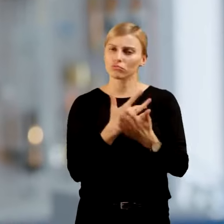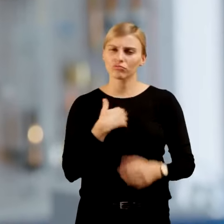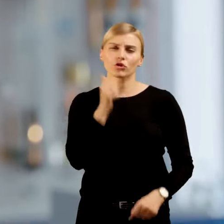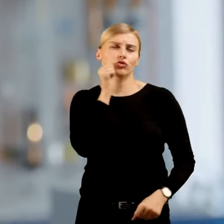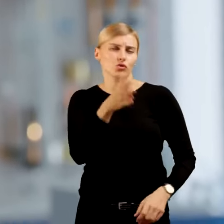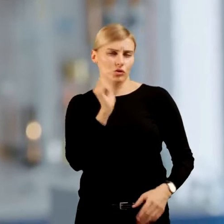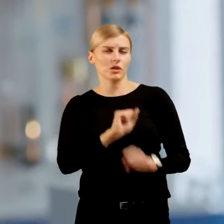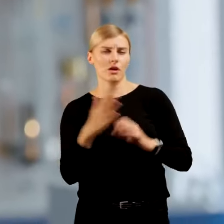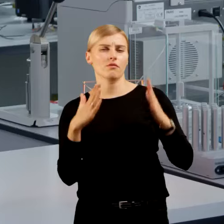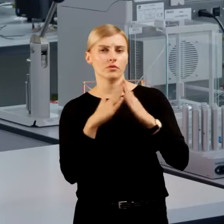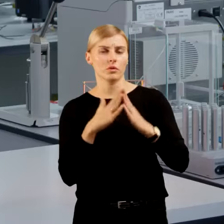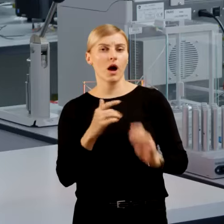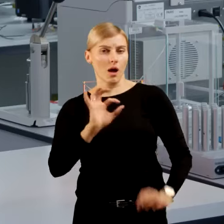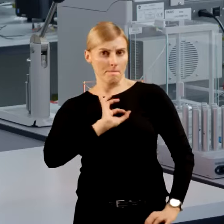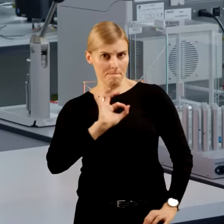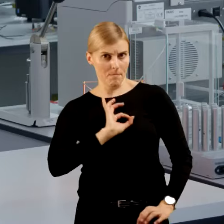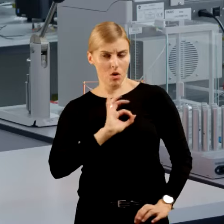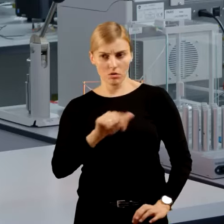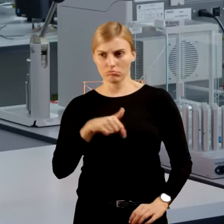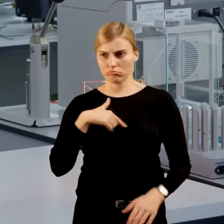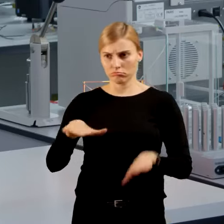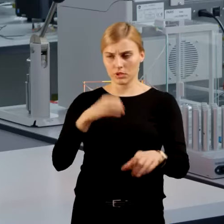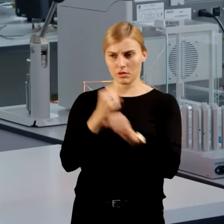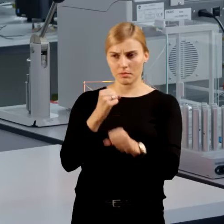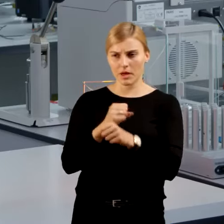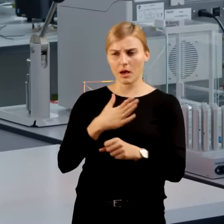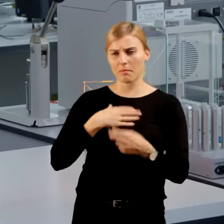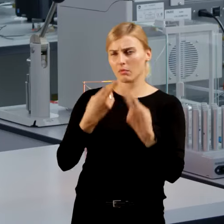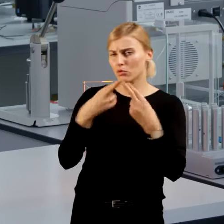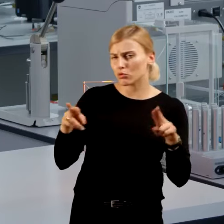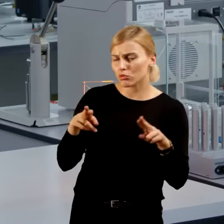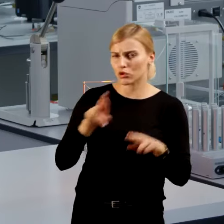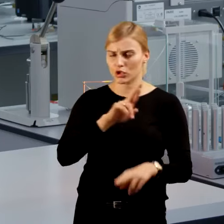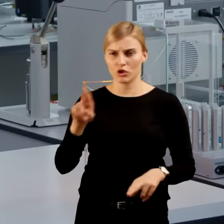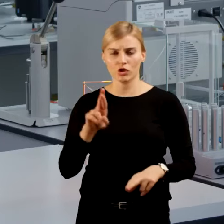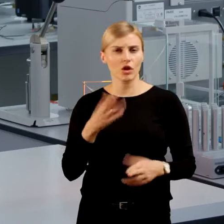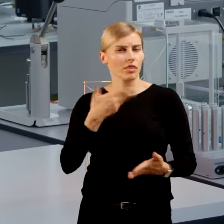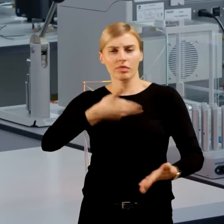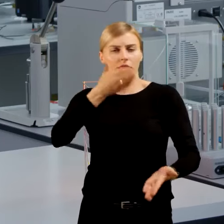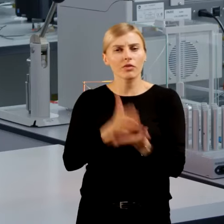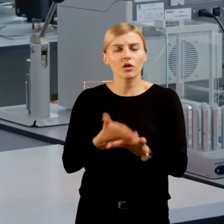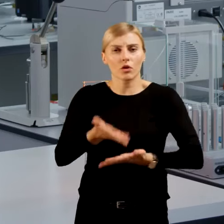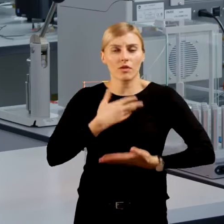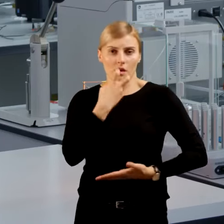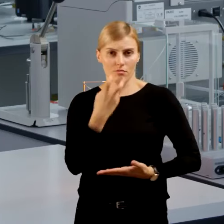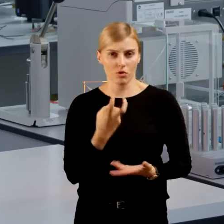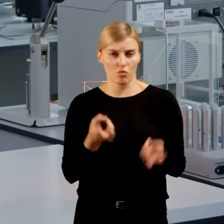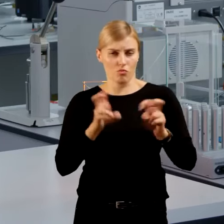dzień w domu. A ja w mojej pracowni mam urządzenia, które nie tylko potrafią wytworzyć prąd i pokazać,